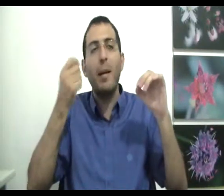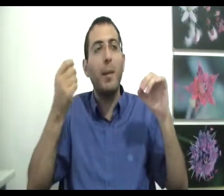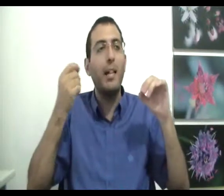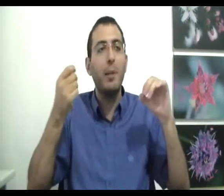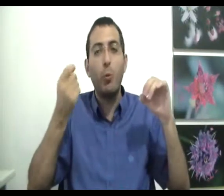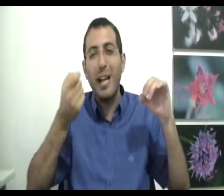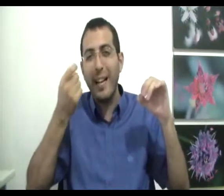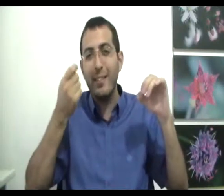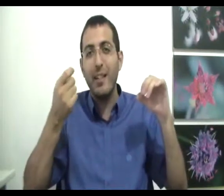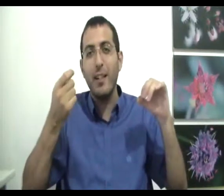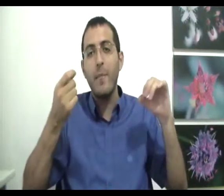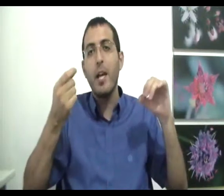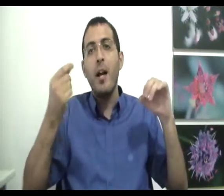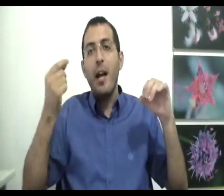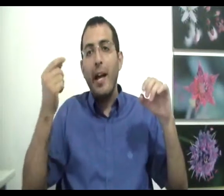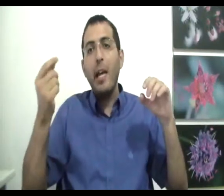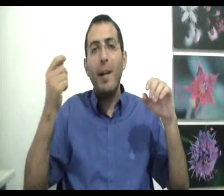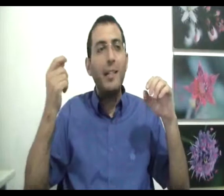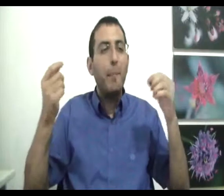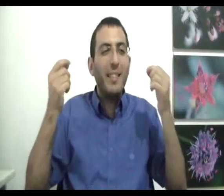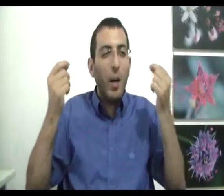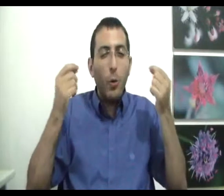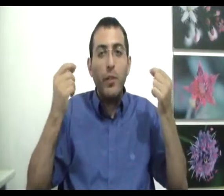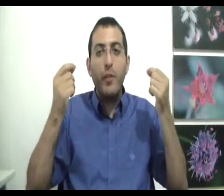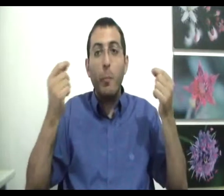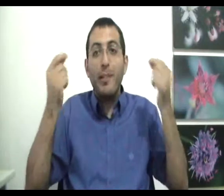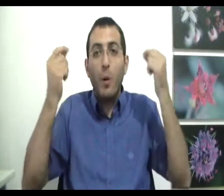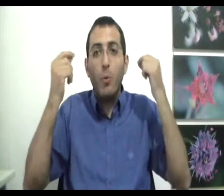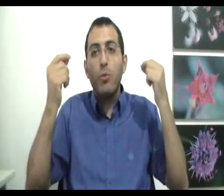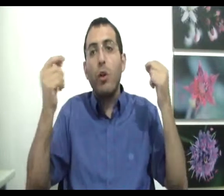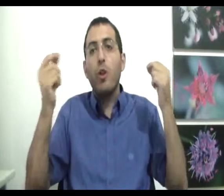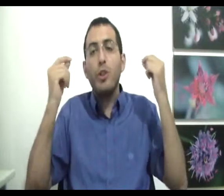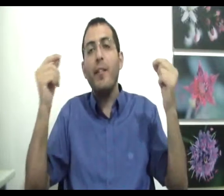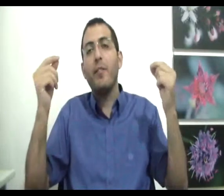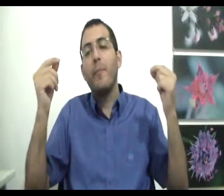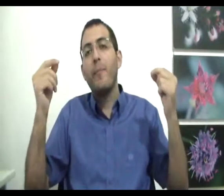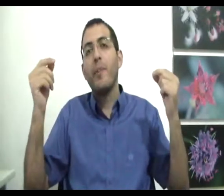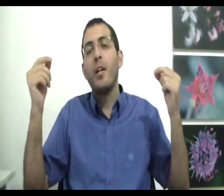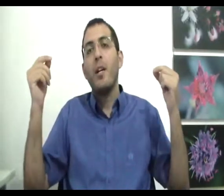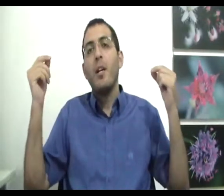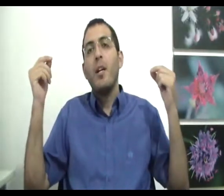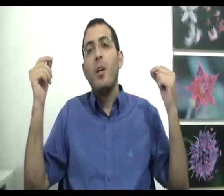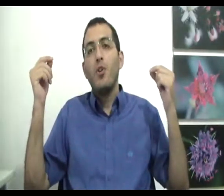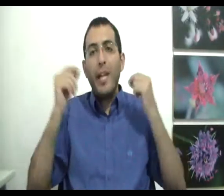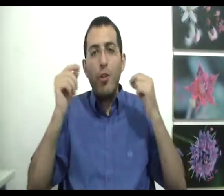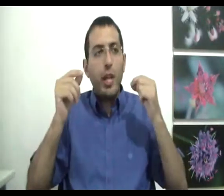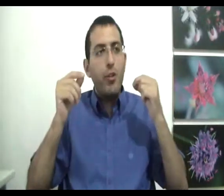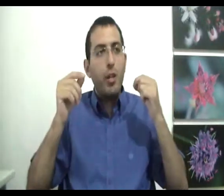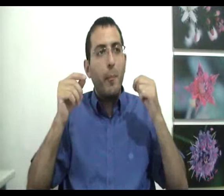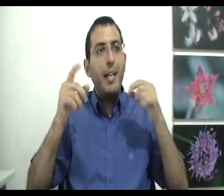מים אחת בנקודה הכי קטנה אם האדם בטעות אפילו, בטעות חושב שיש קשר בין